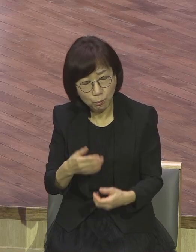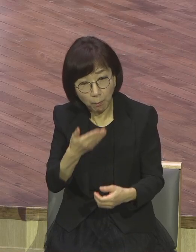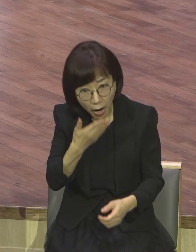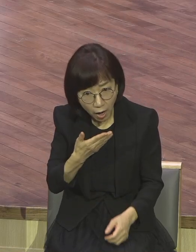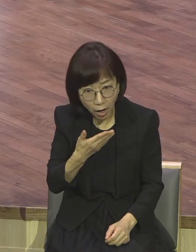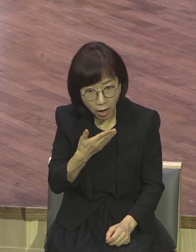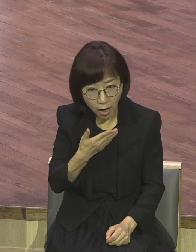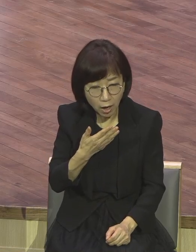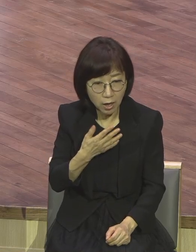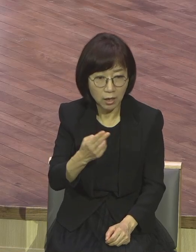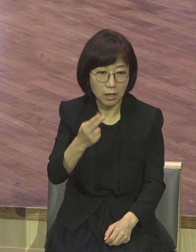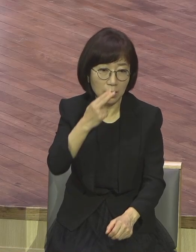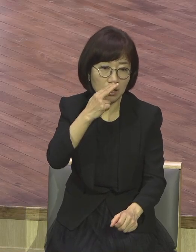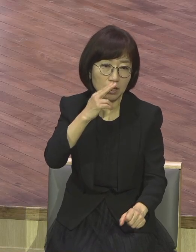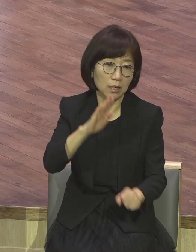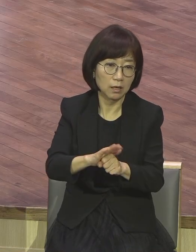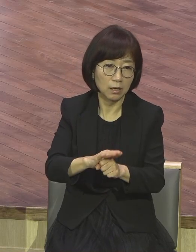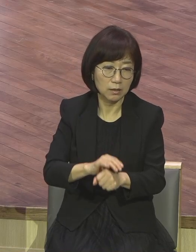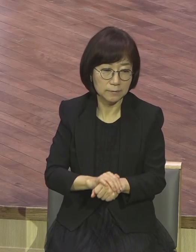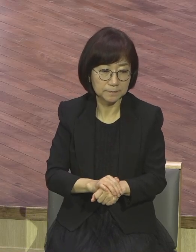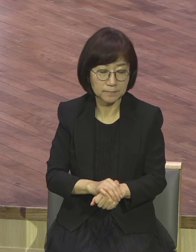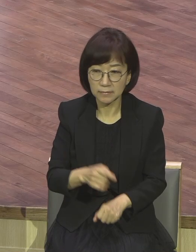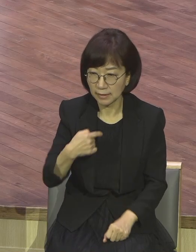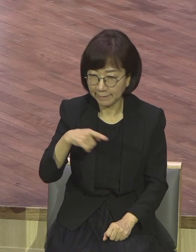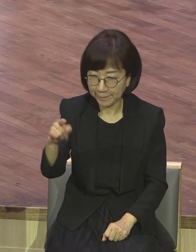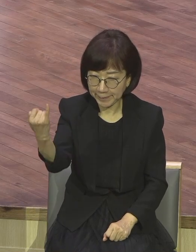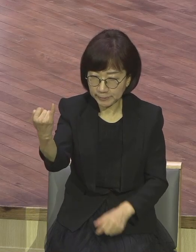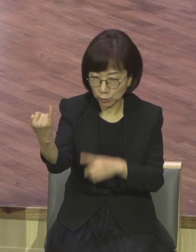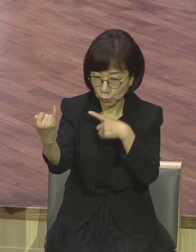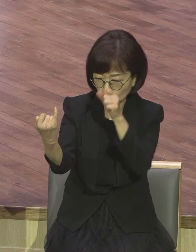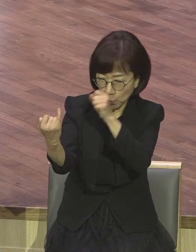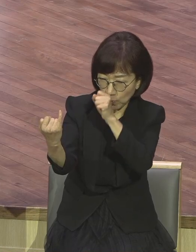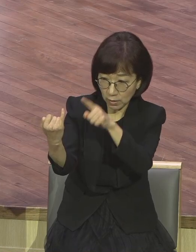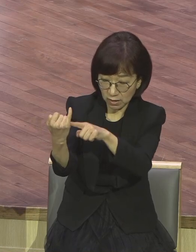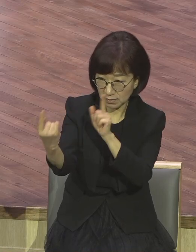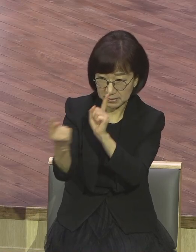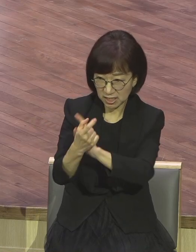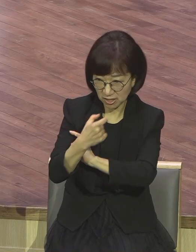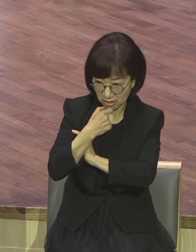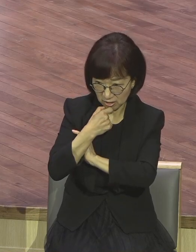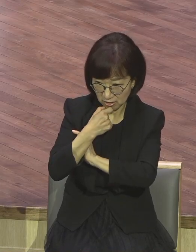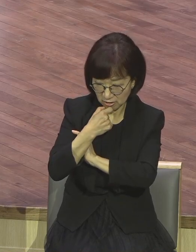자기가 좋아했는데 안 만나준다고 가족을 다 죽여버려.